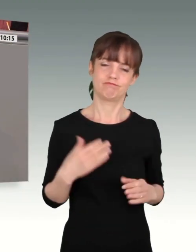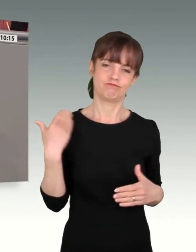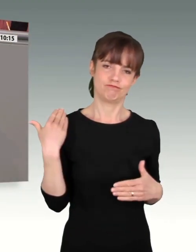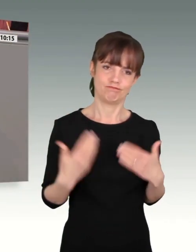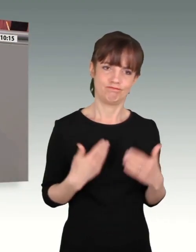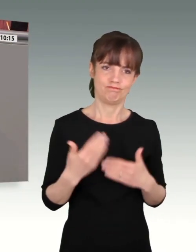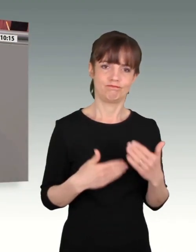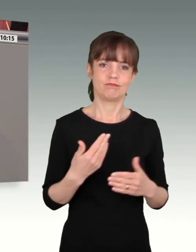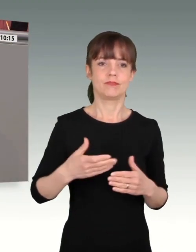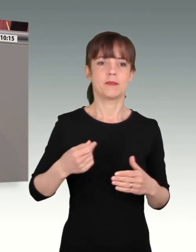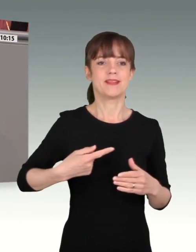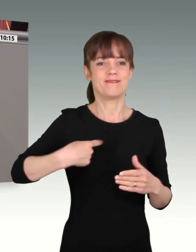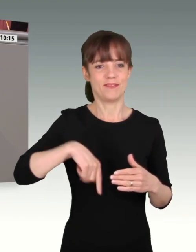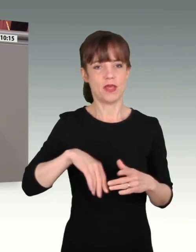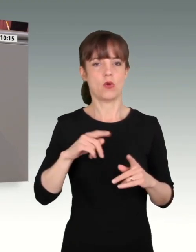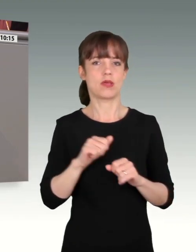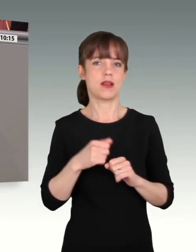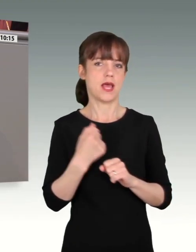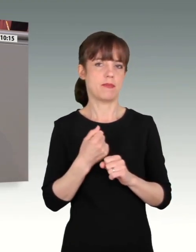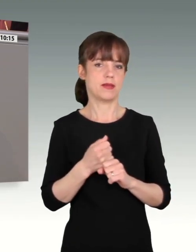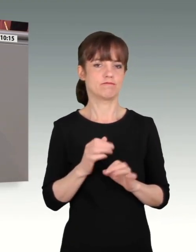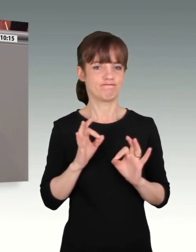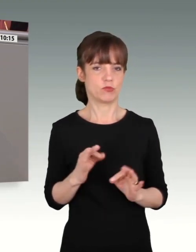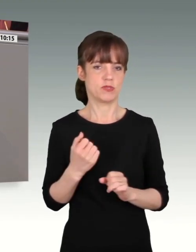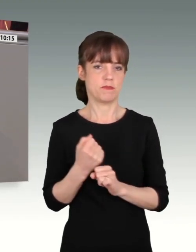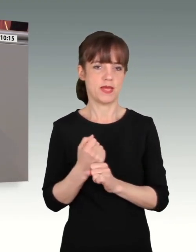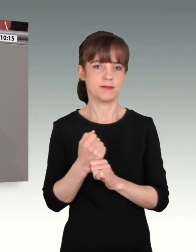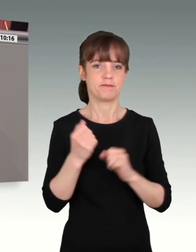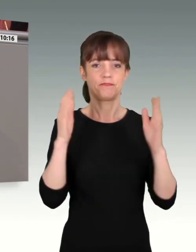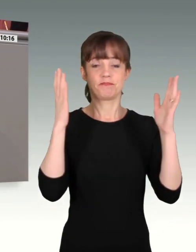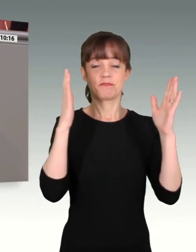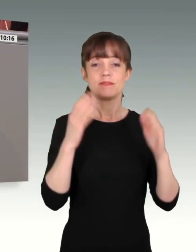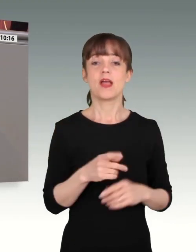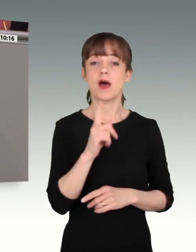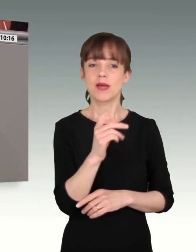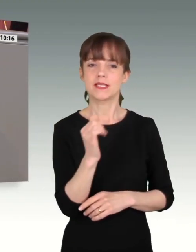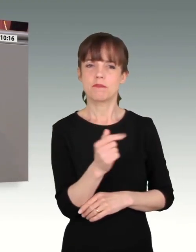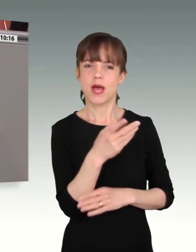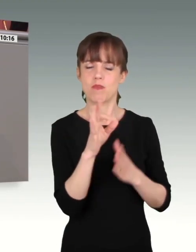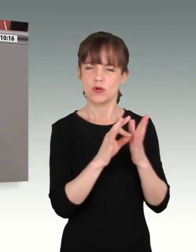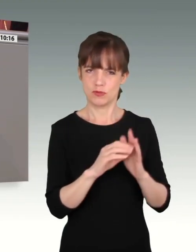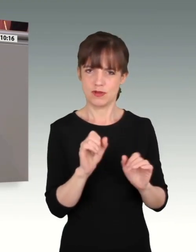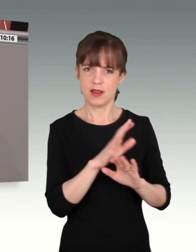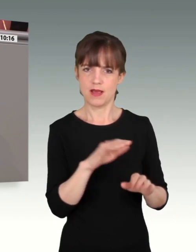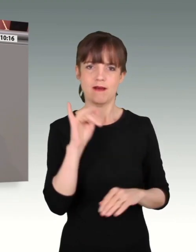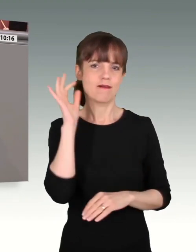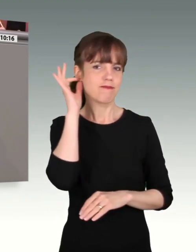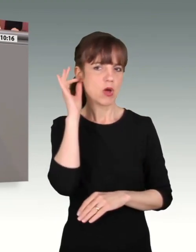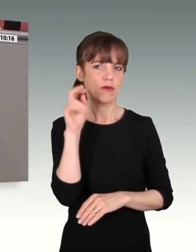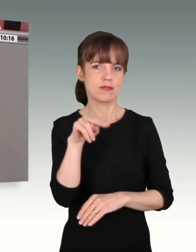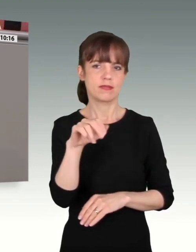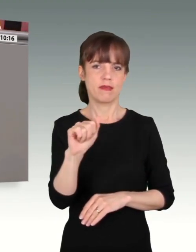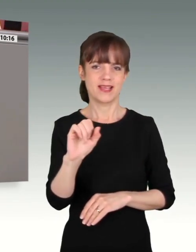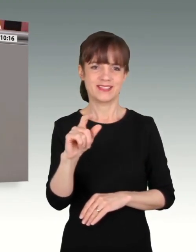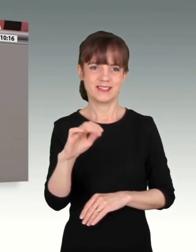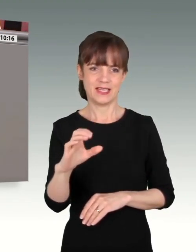Auftrag nicht gerecht zu werden. Der Bericht zeigt, Gegenteil und Ihre Unterstellung ist infam. Und an